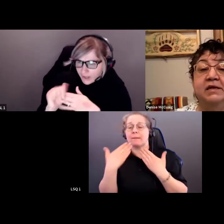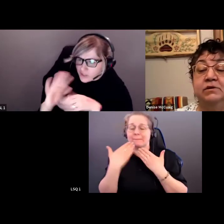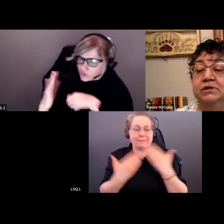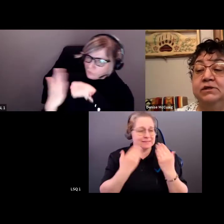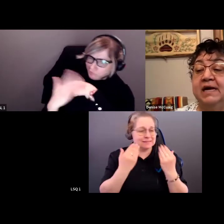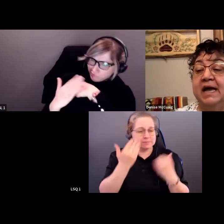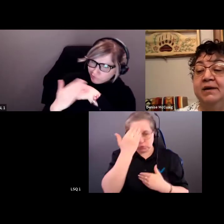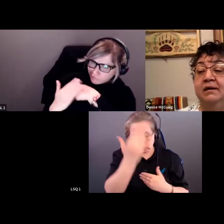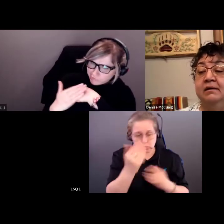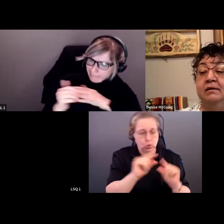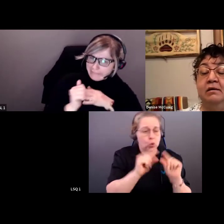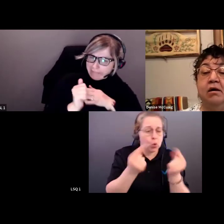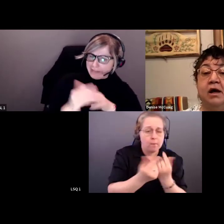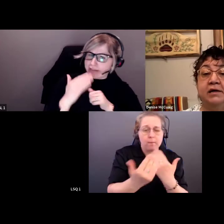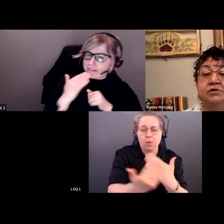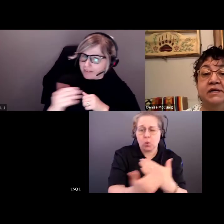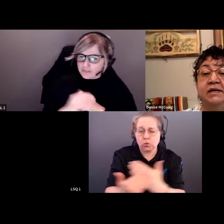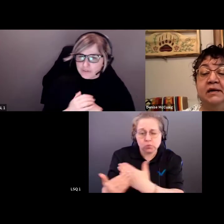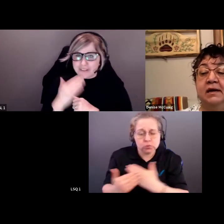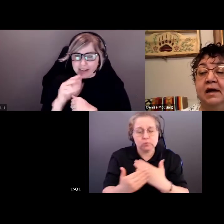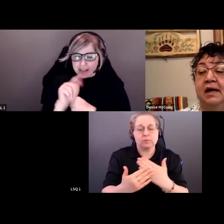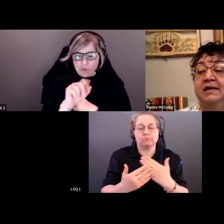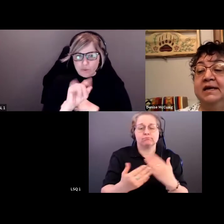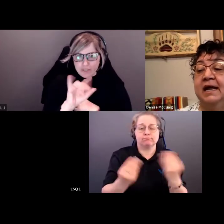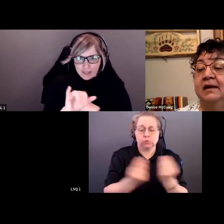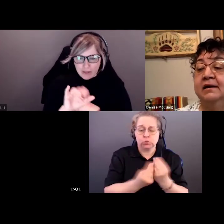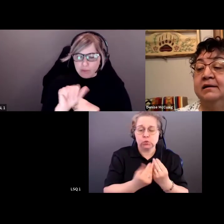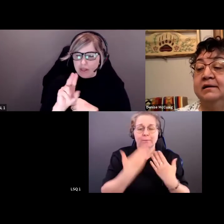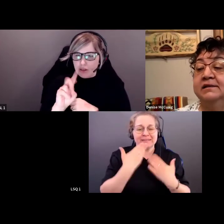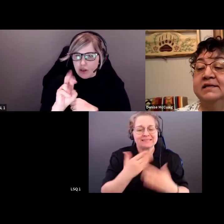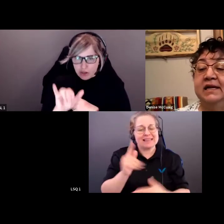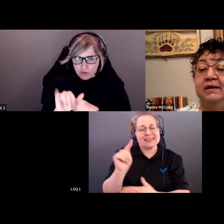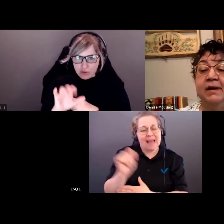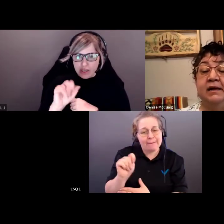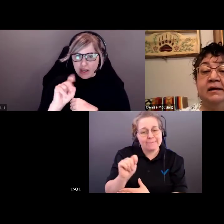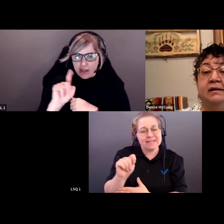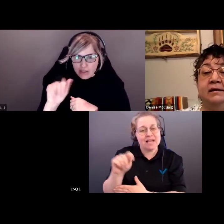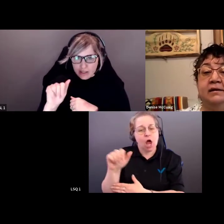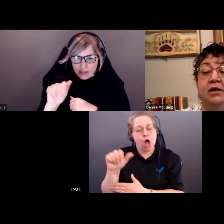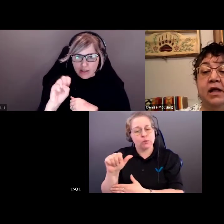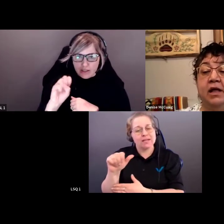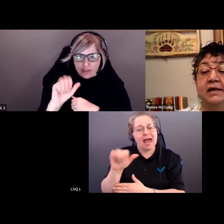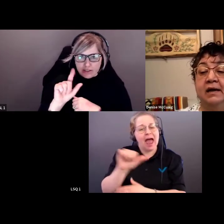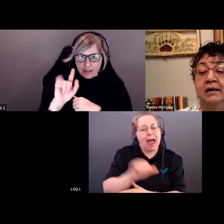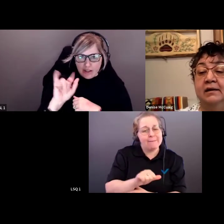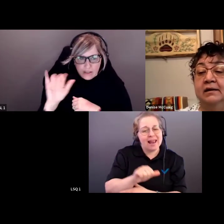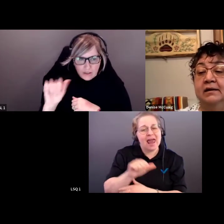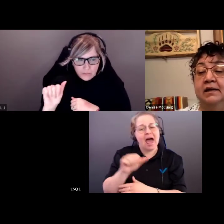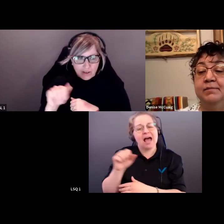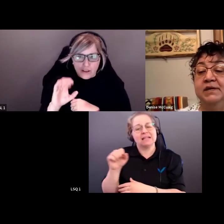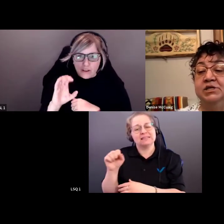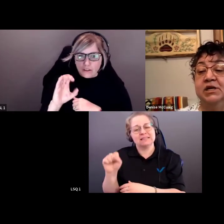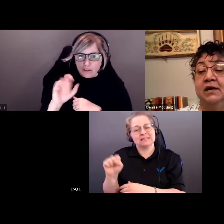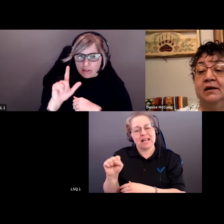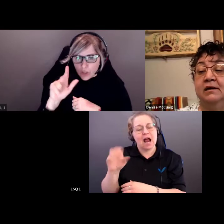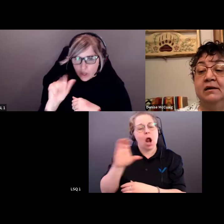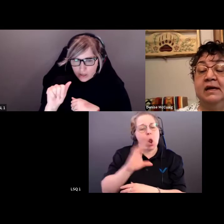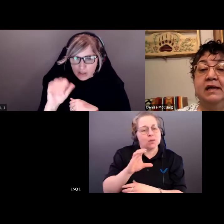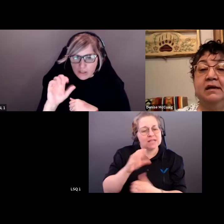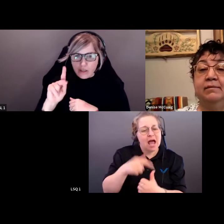consultatif et à les remercier pour leur conseil. Merci à Tammy, Audrey, Anila, Salima, Claudia,